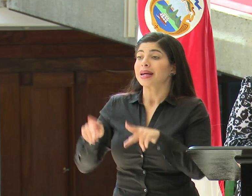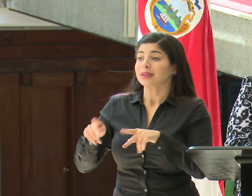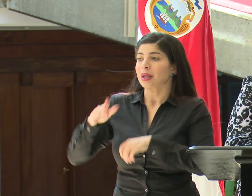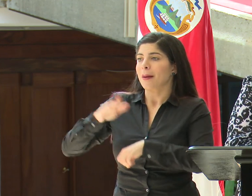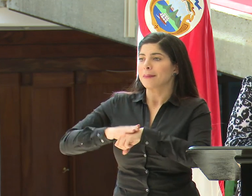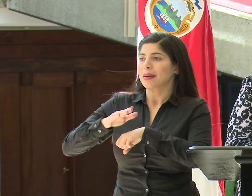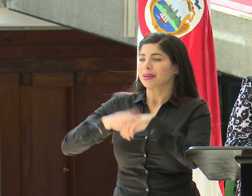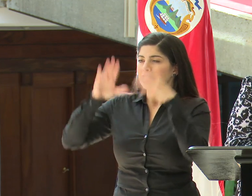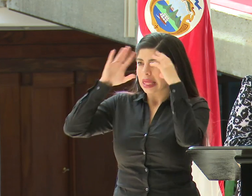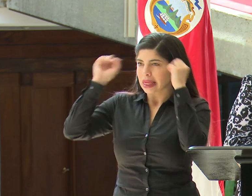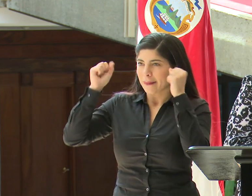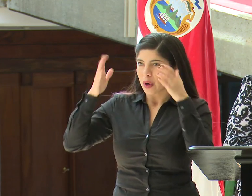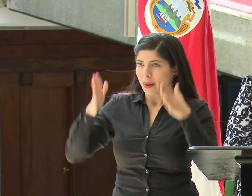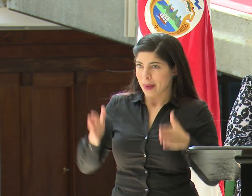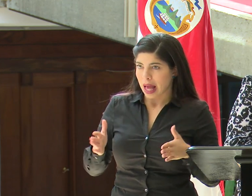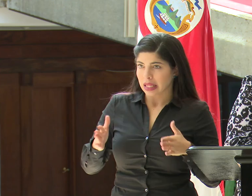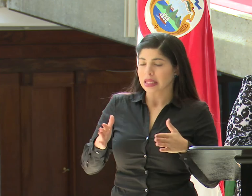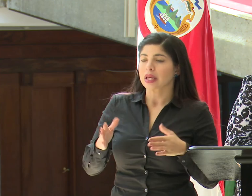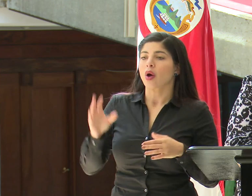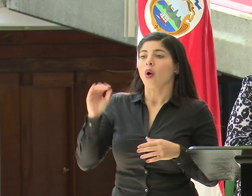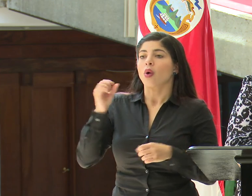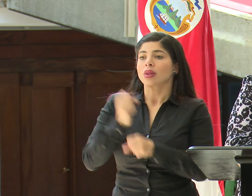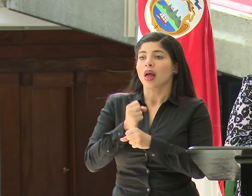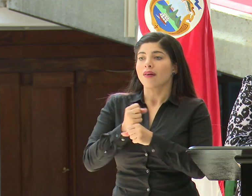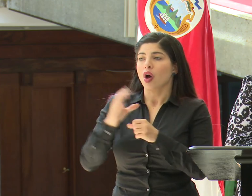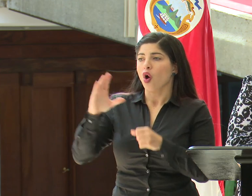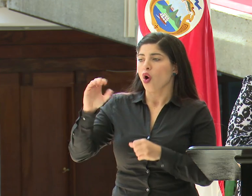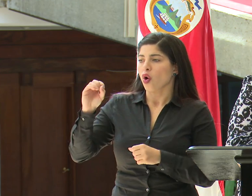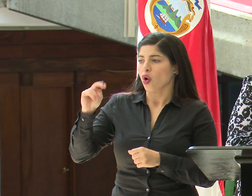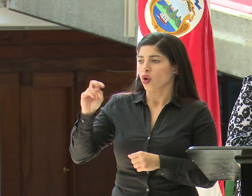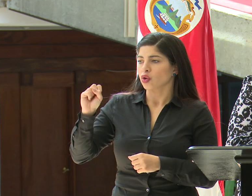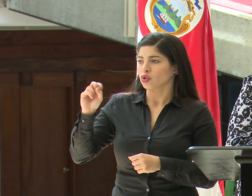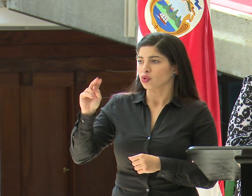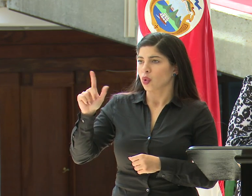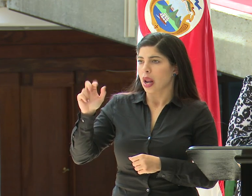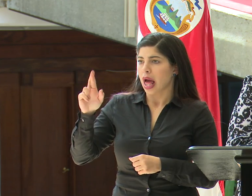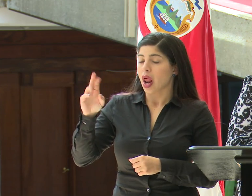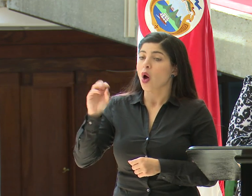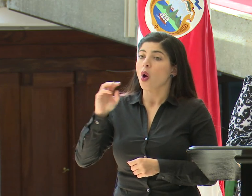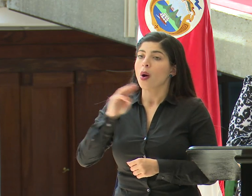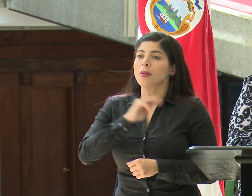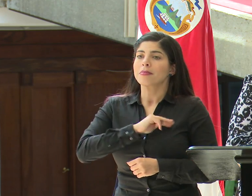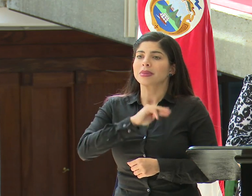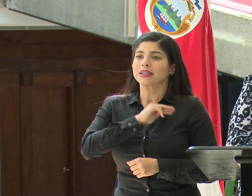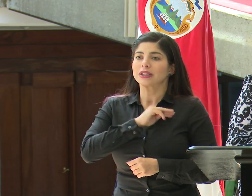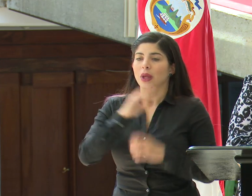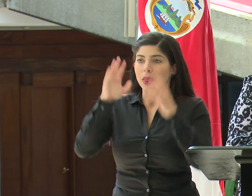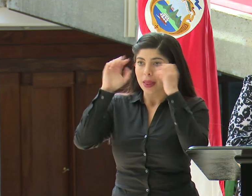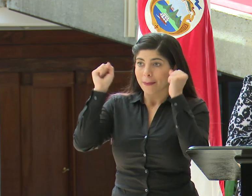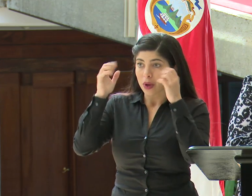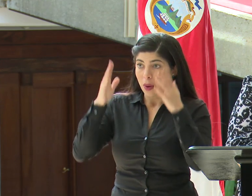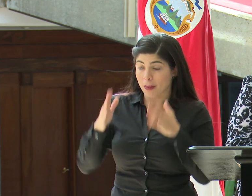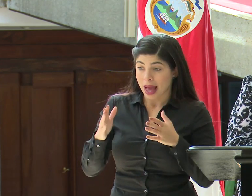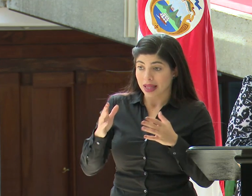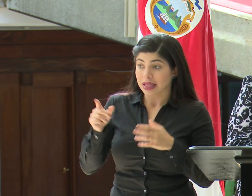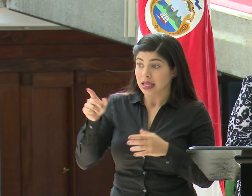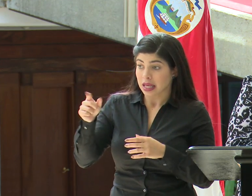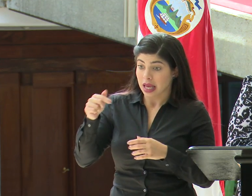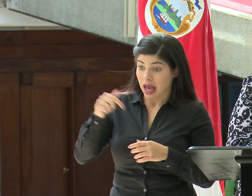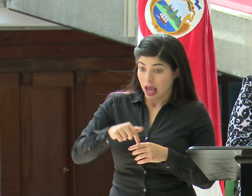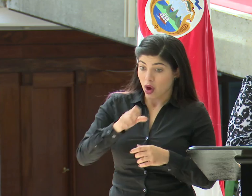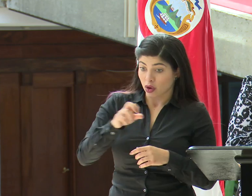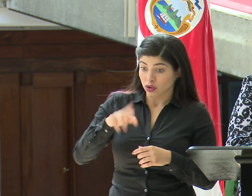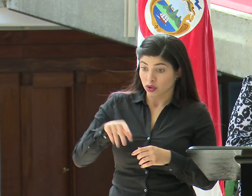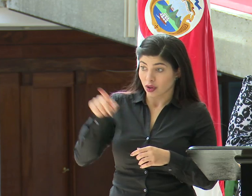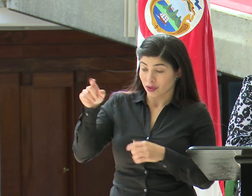agentes diplomáticos, funcionarios consulares o miembros de misiones diplomáticas que tengan sede en Costa